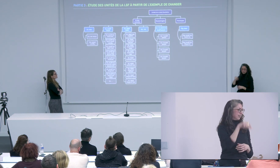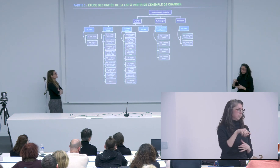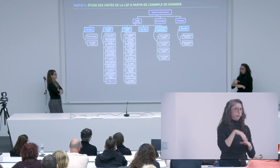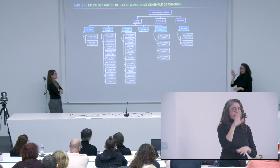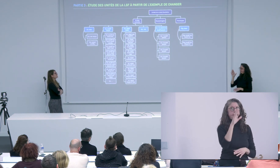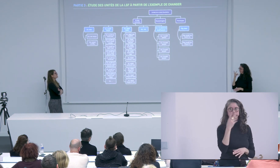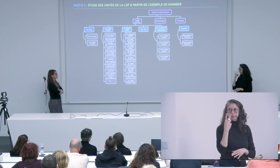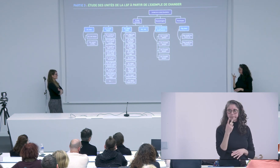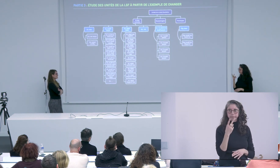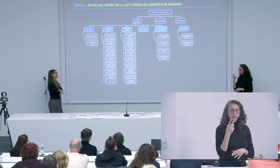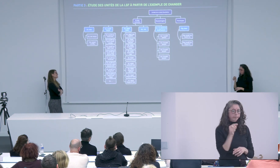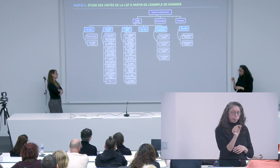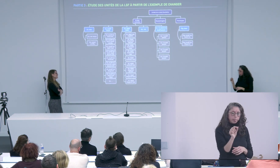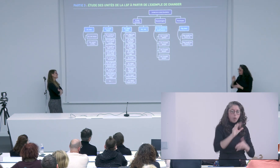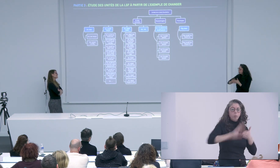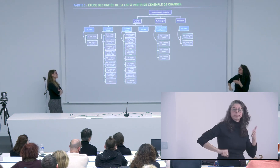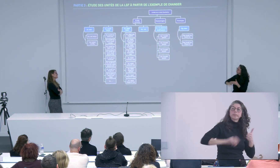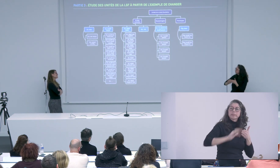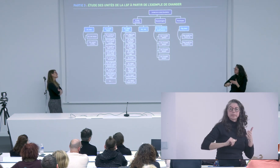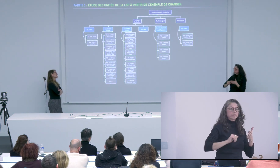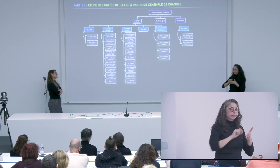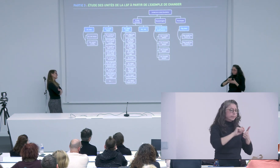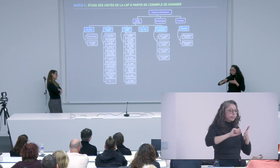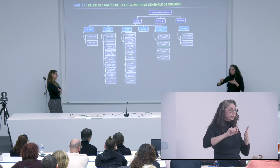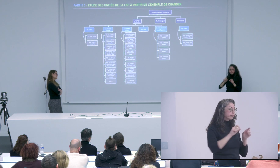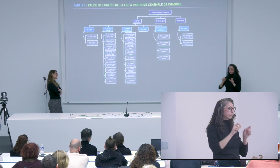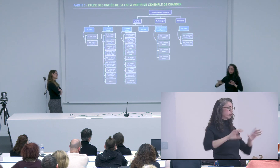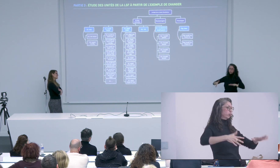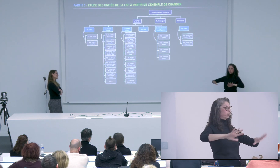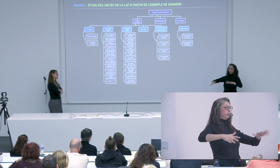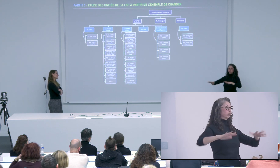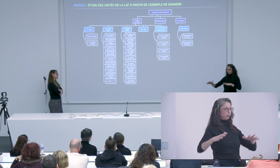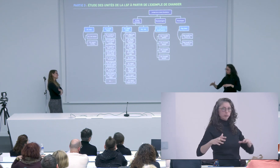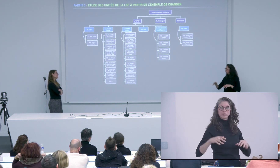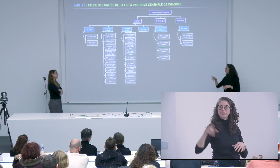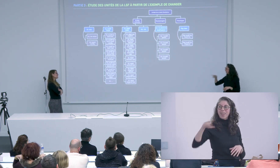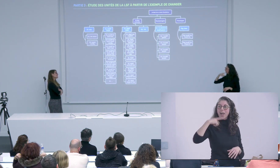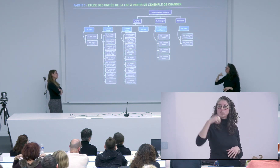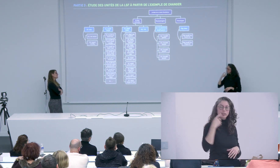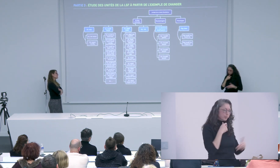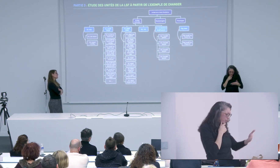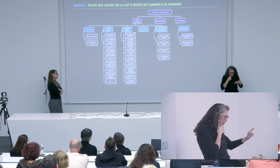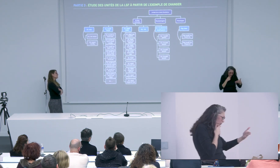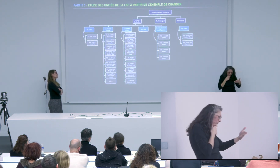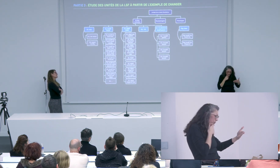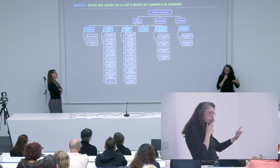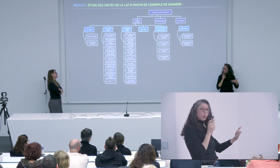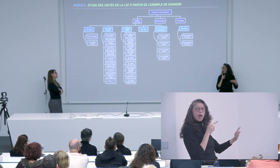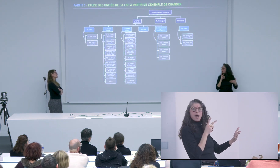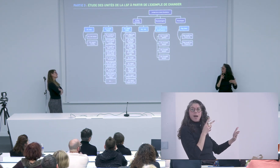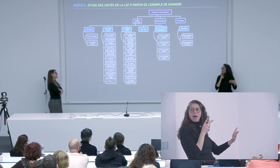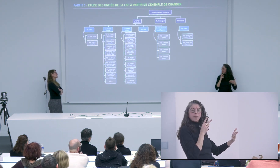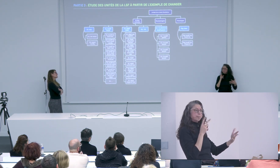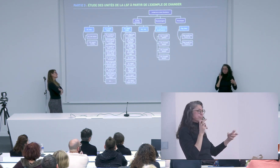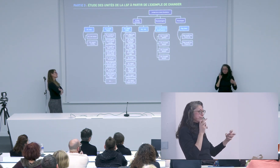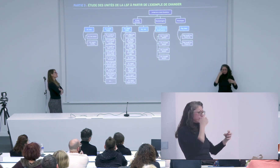de mettre les prépositions c'est vraiment quelque chose qu'on retrouve elles ne figurent pas c'est des écrits qui sont à peu près donc quand